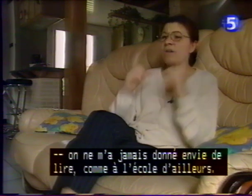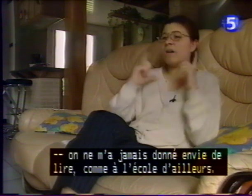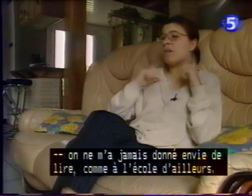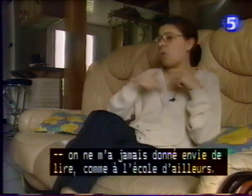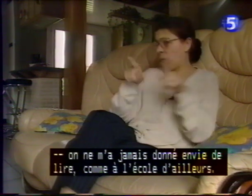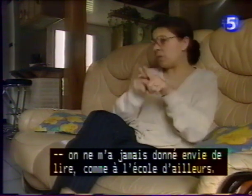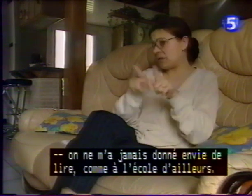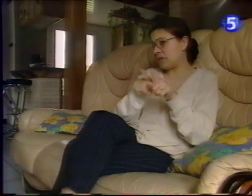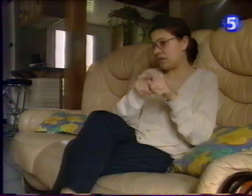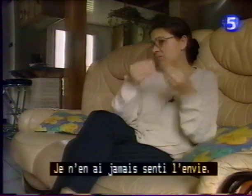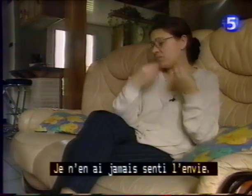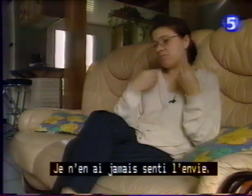Je n'en ai jamais senti l'envie.